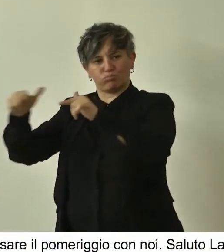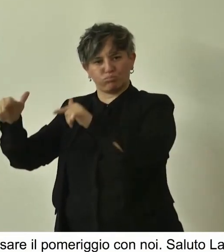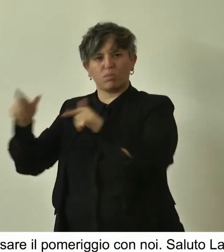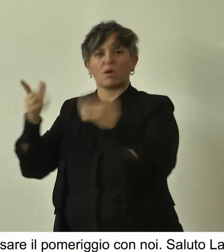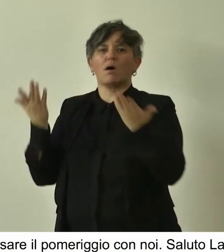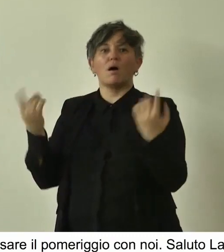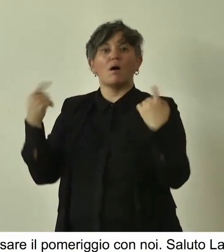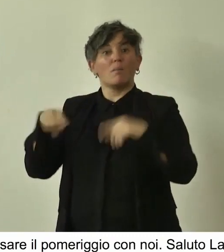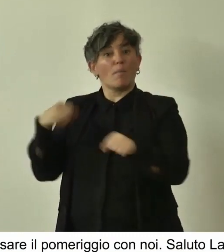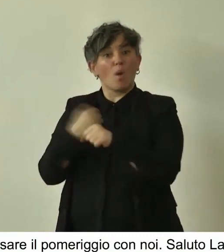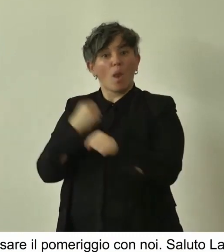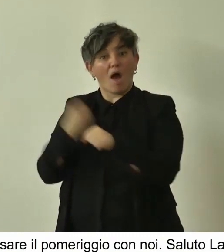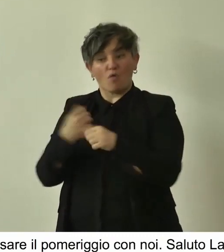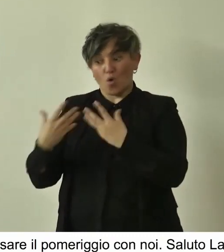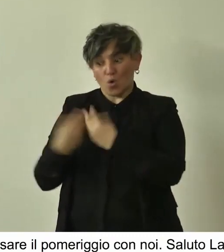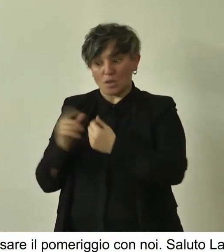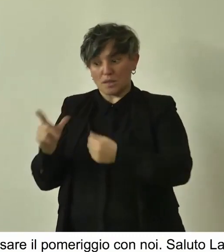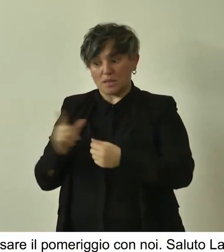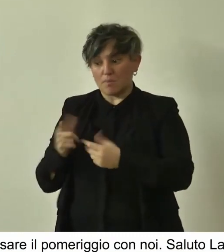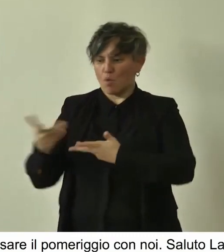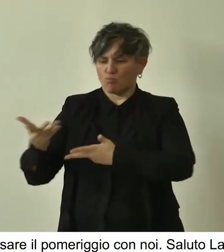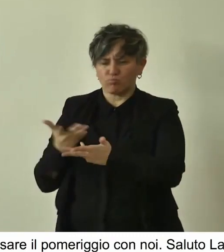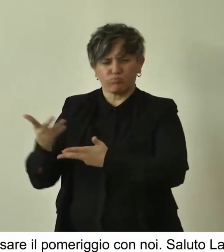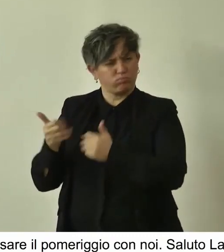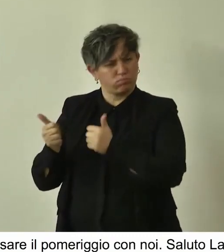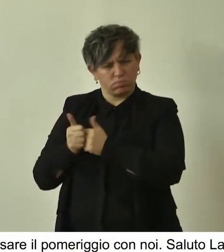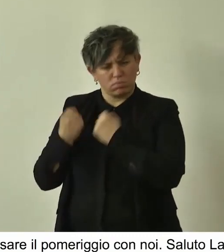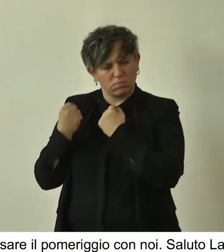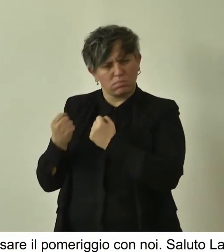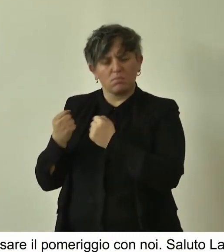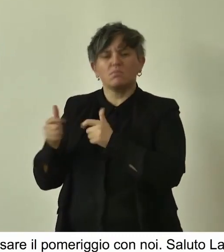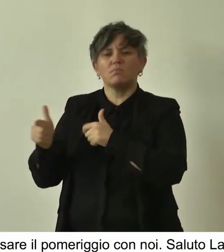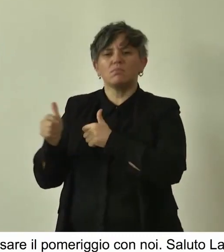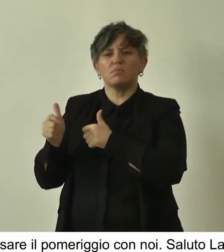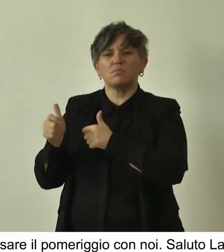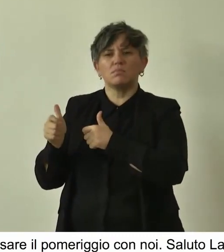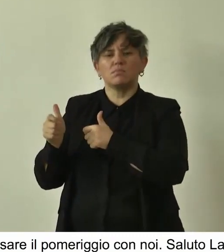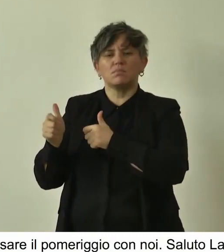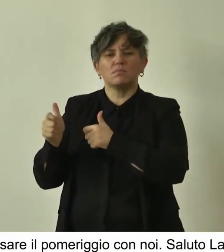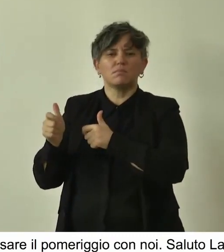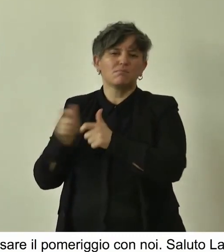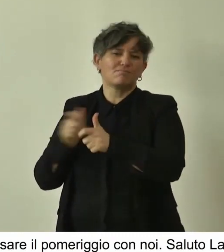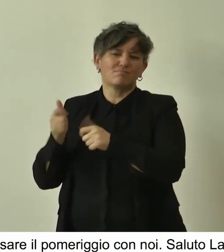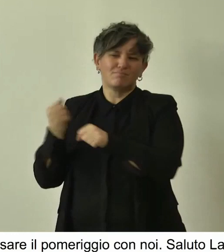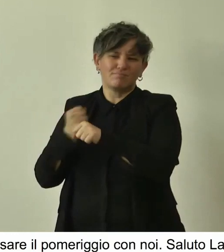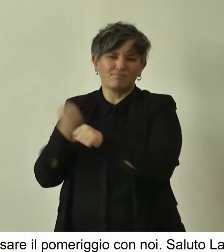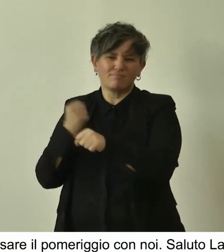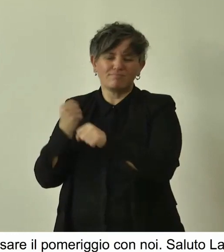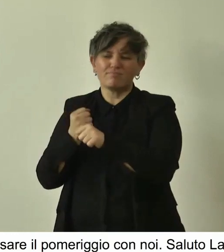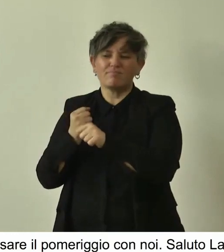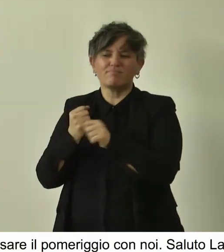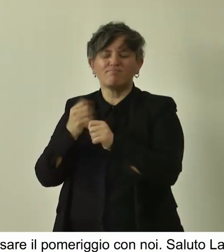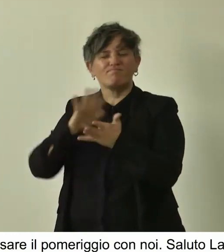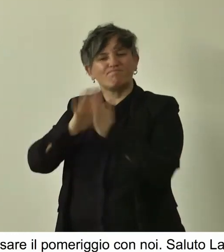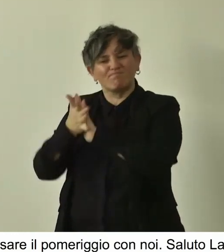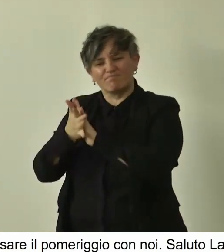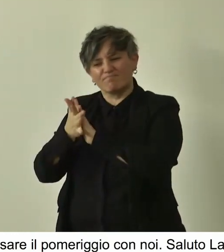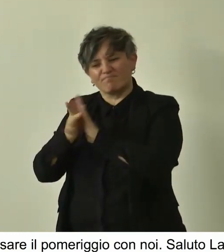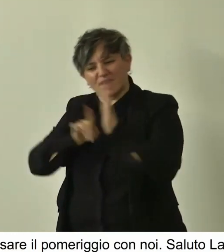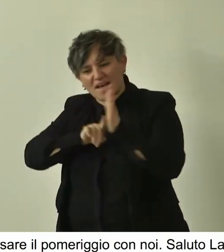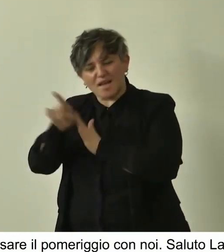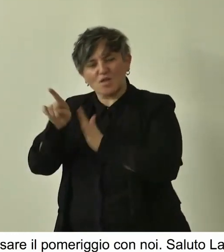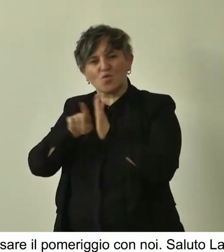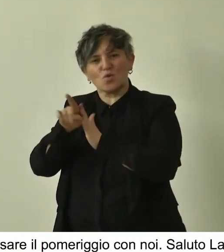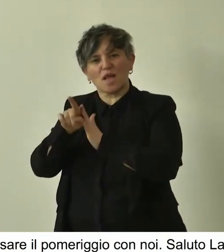fatto un lavoro di stretta collaborazione e di interfaccia che ha portato dei risultati e delle